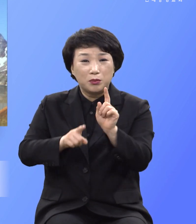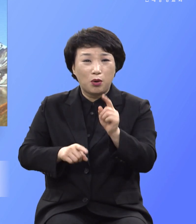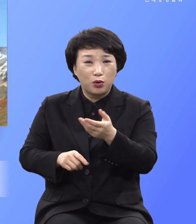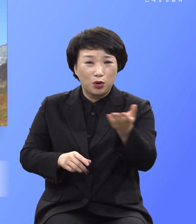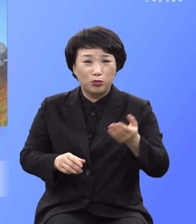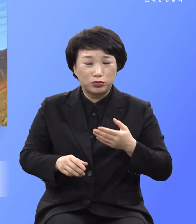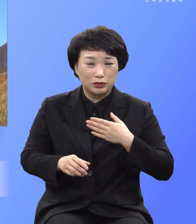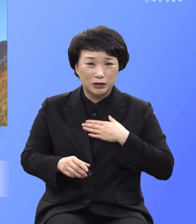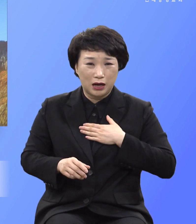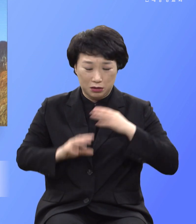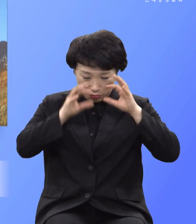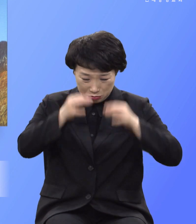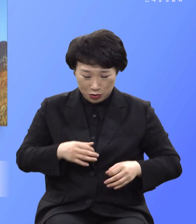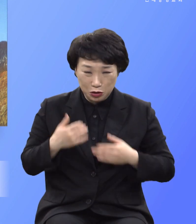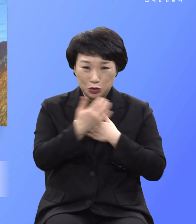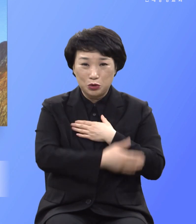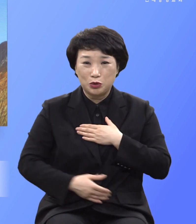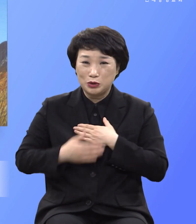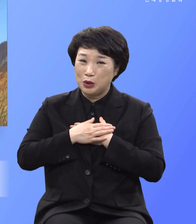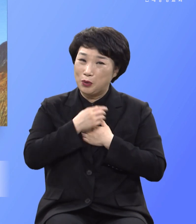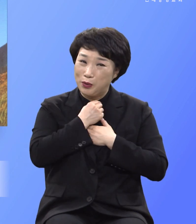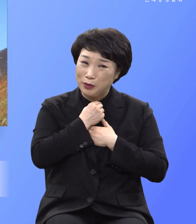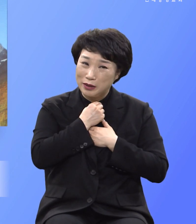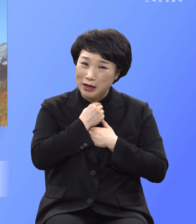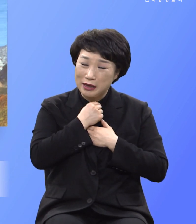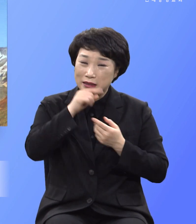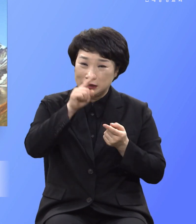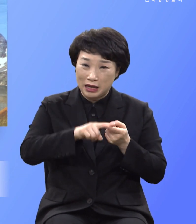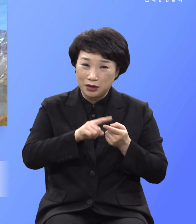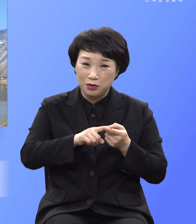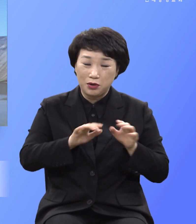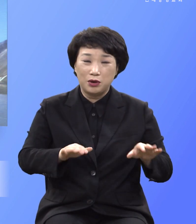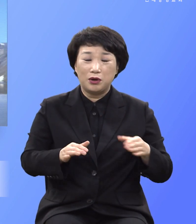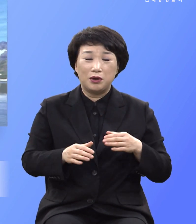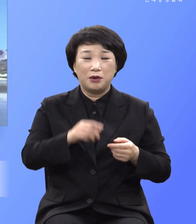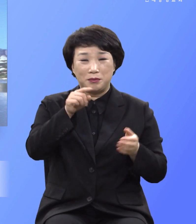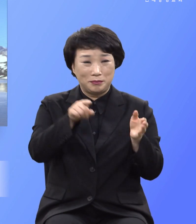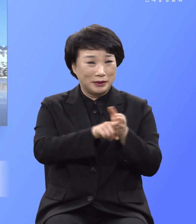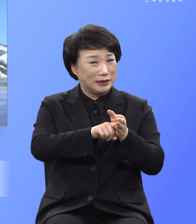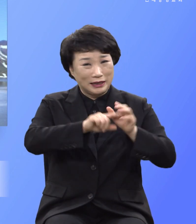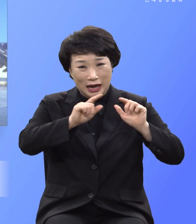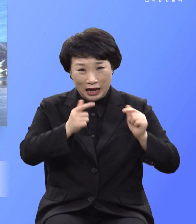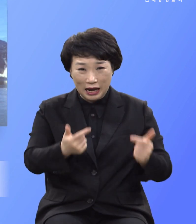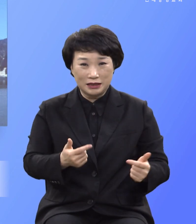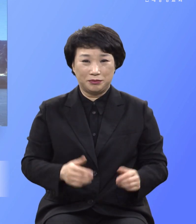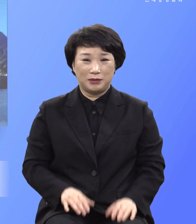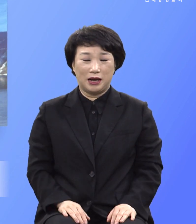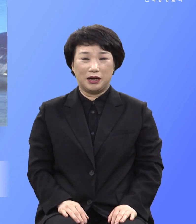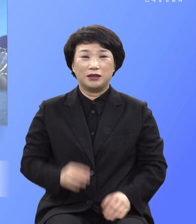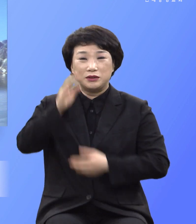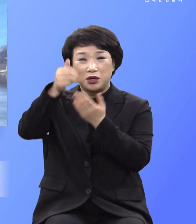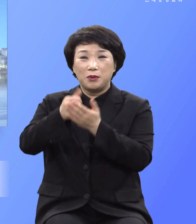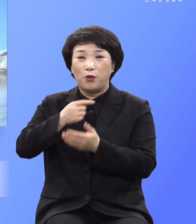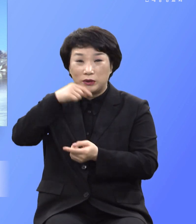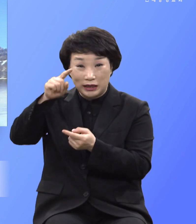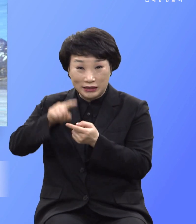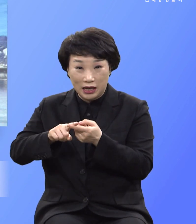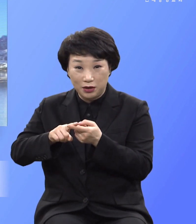육신의 원하는 대로 육신의 요구대로 믿는 것이 아니라 성명의 요구대로 주님의